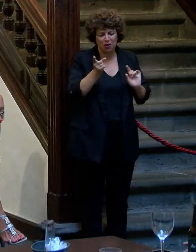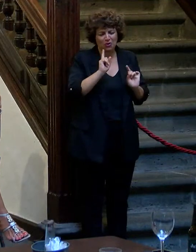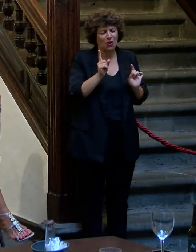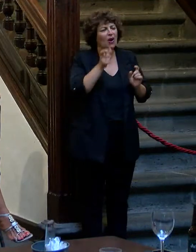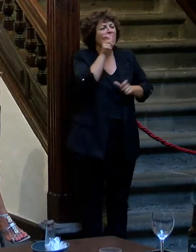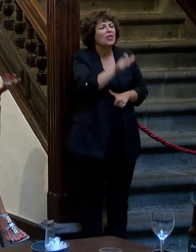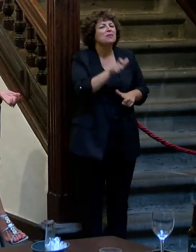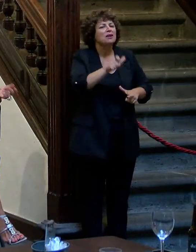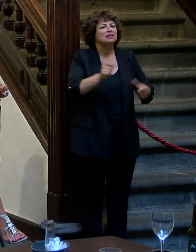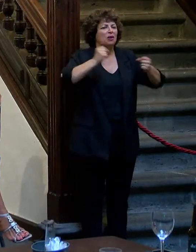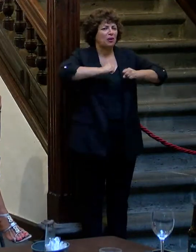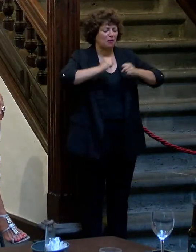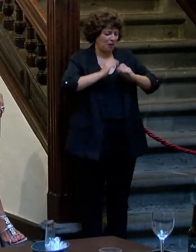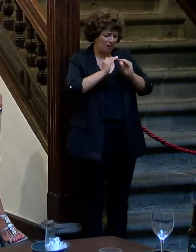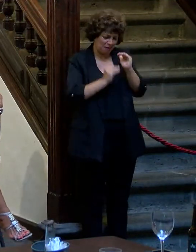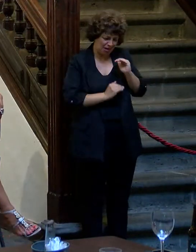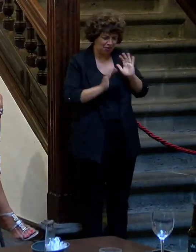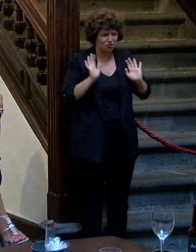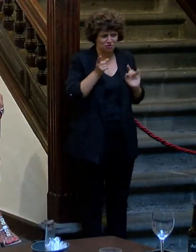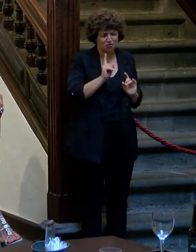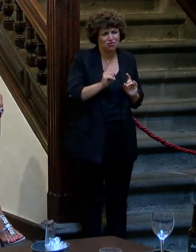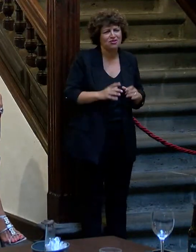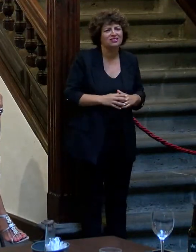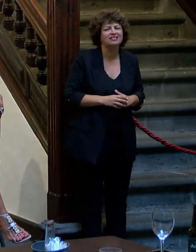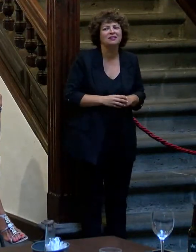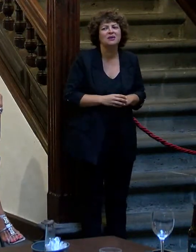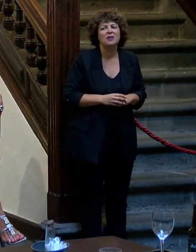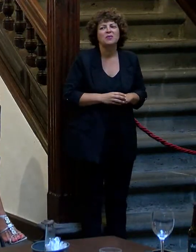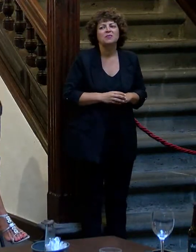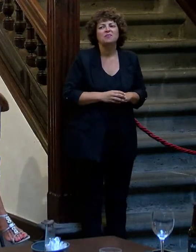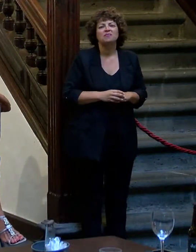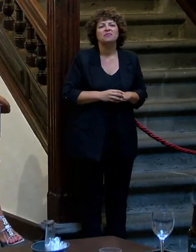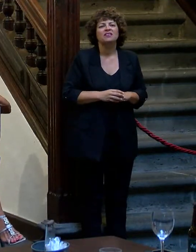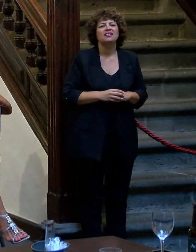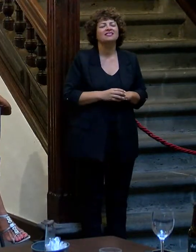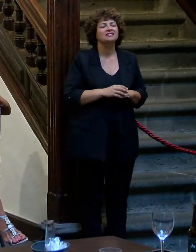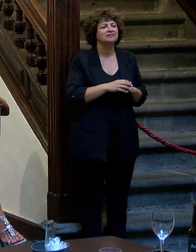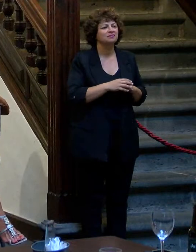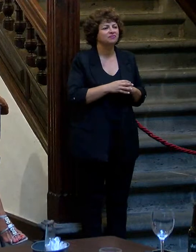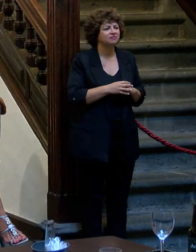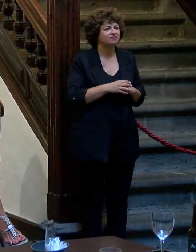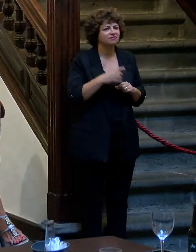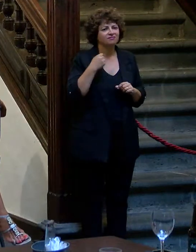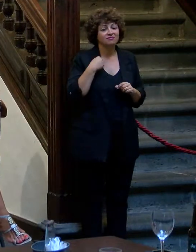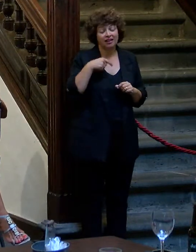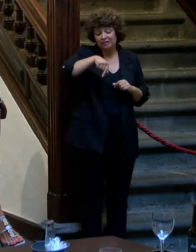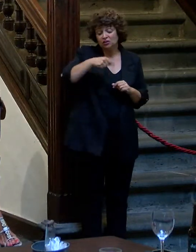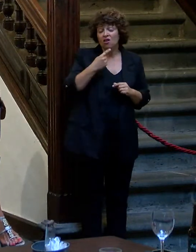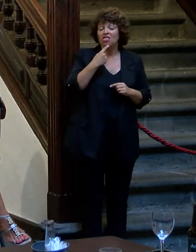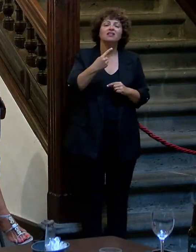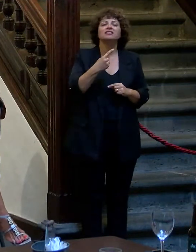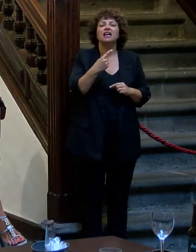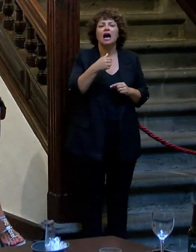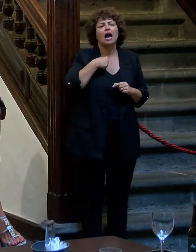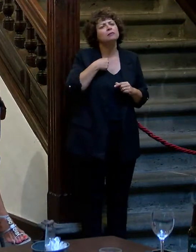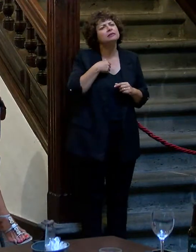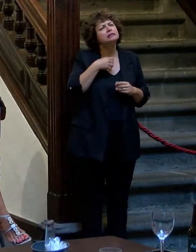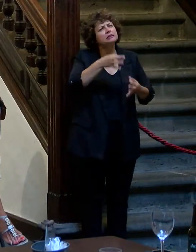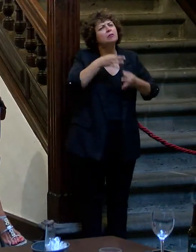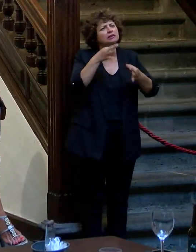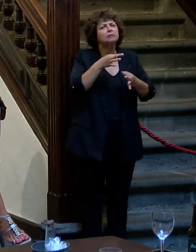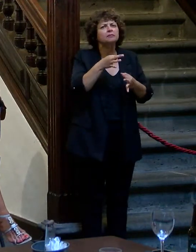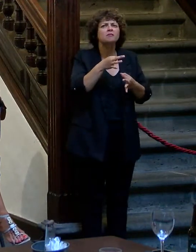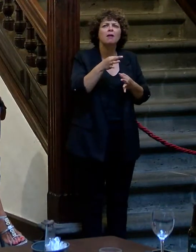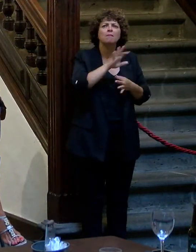No, soy una señora menos bien. Vamos a seguir, Vamos a lo nuestro. Que decía que a mí, por ejemplo, si me ha llamado la atención,